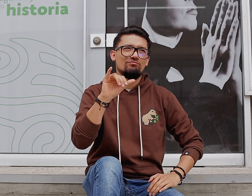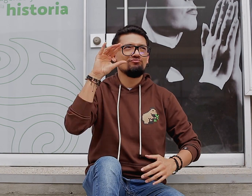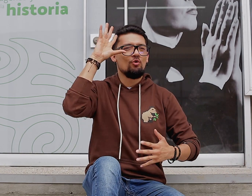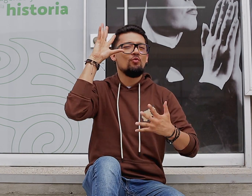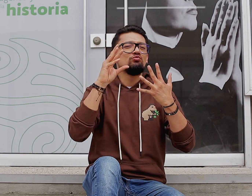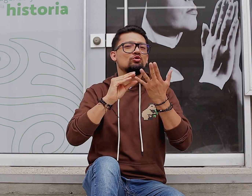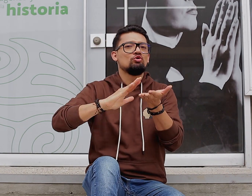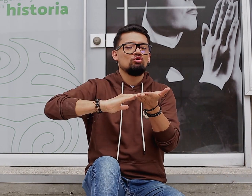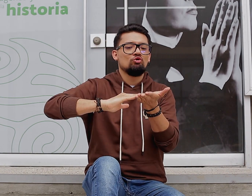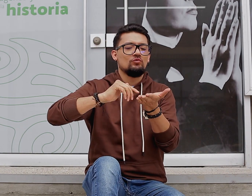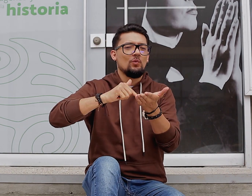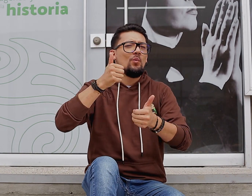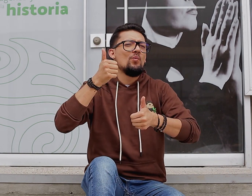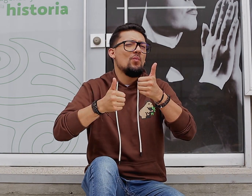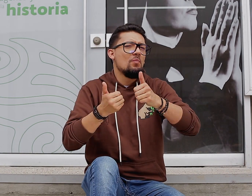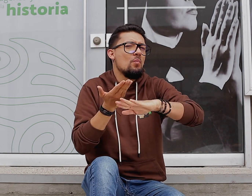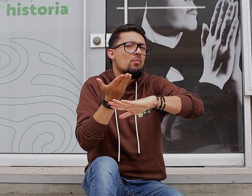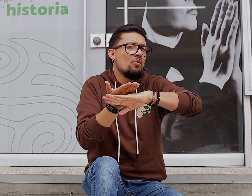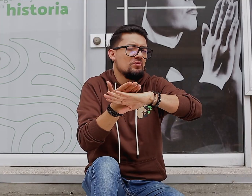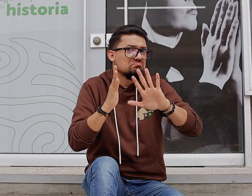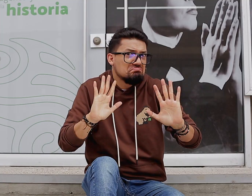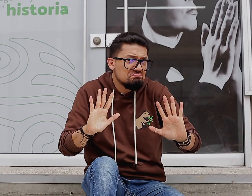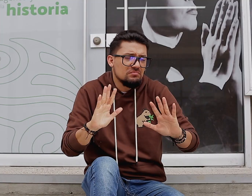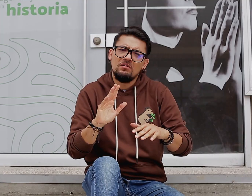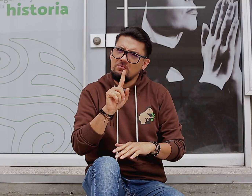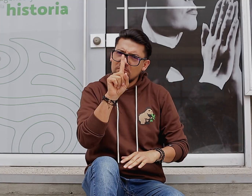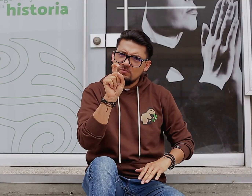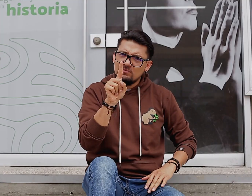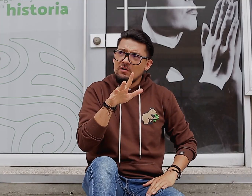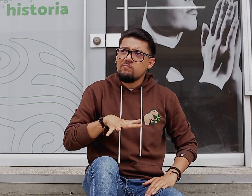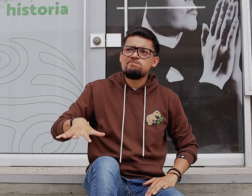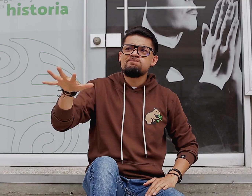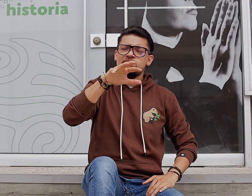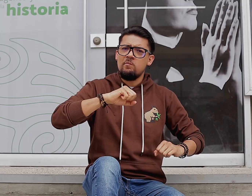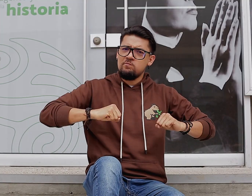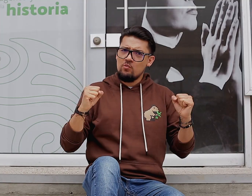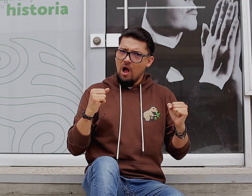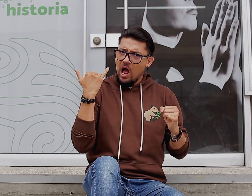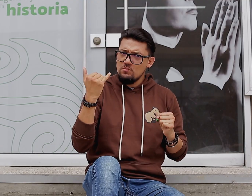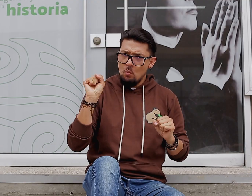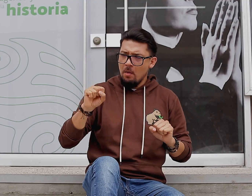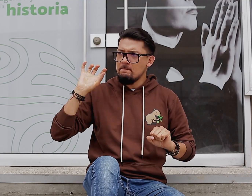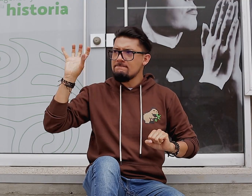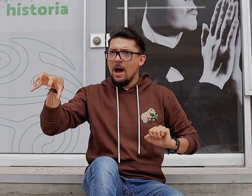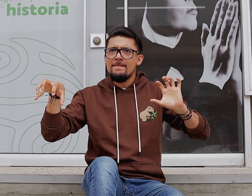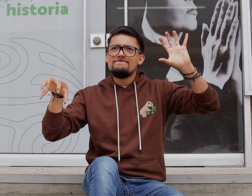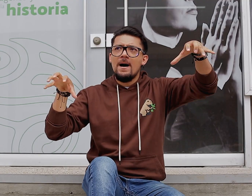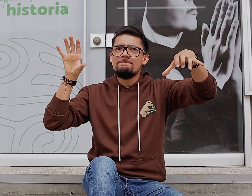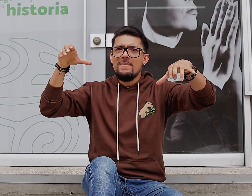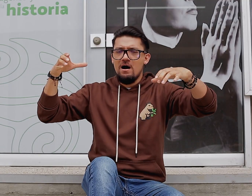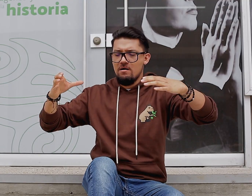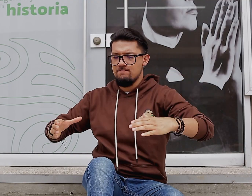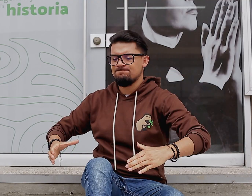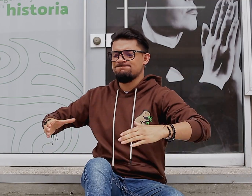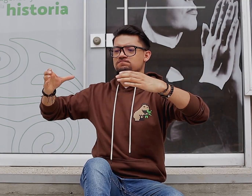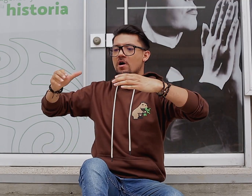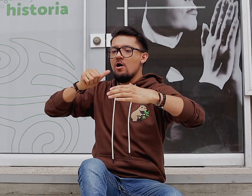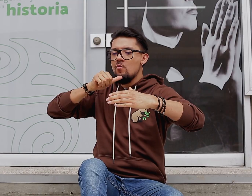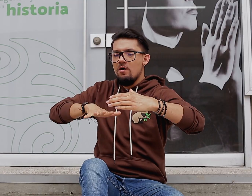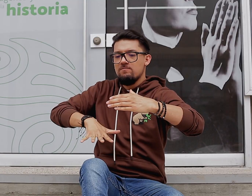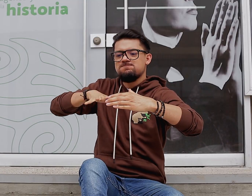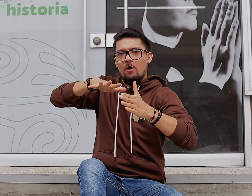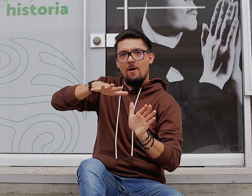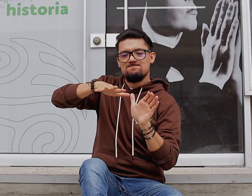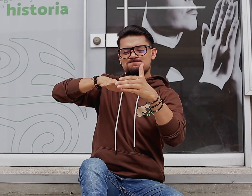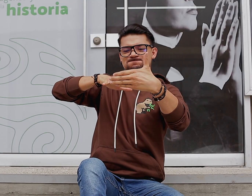Quisiera saber a modo de conclusión, no sé si lo ves tú como una propuesta, sabiendo que en Bogotá hay distintos embalses de